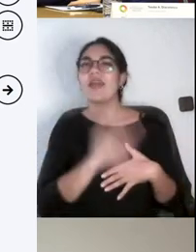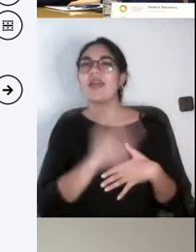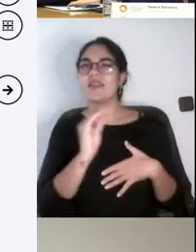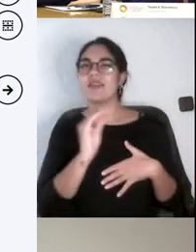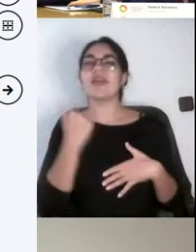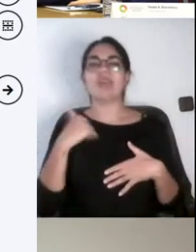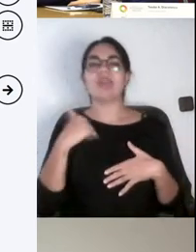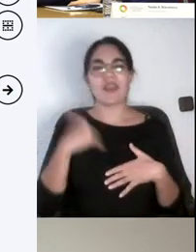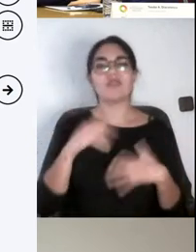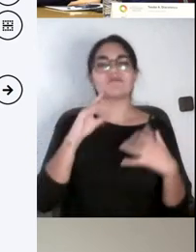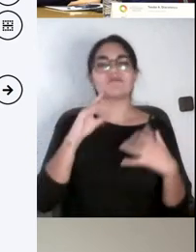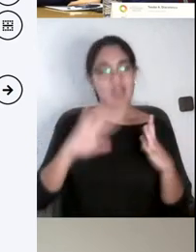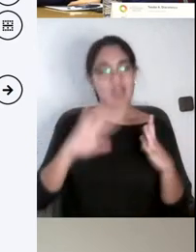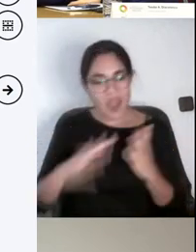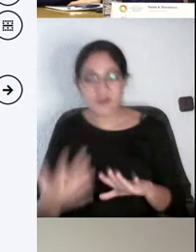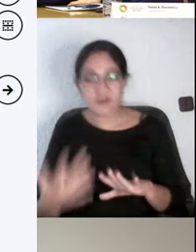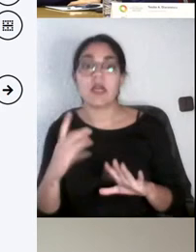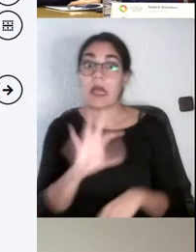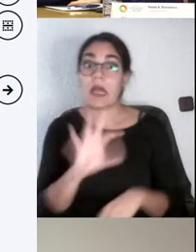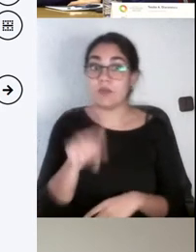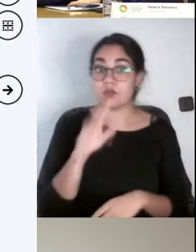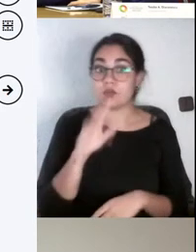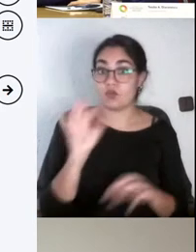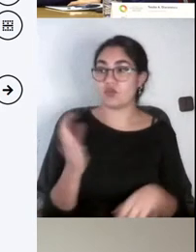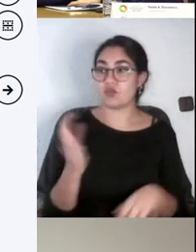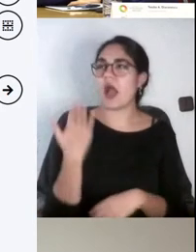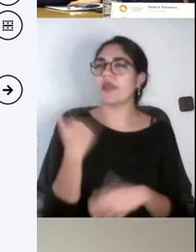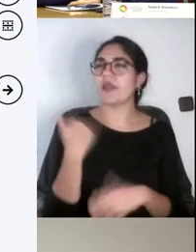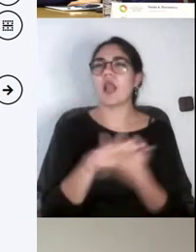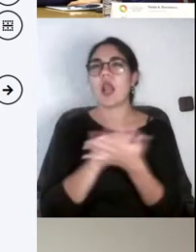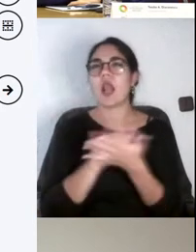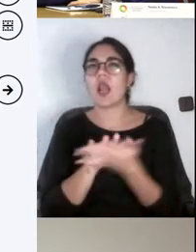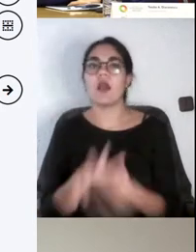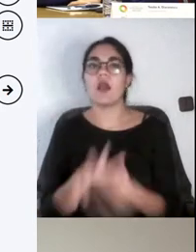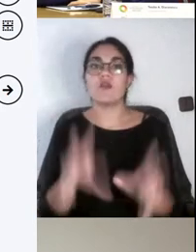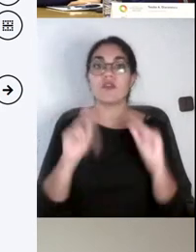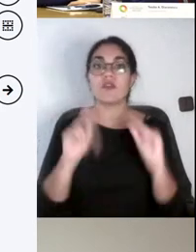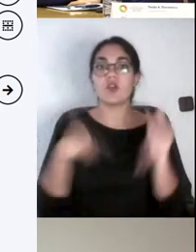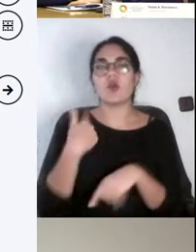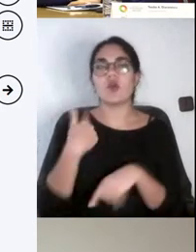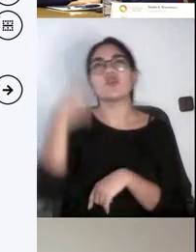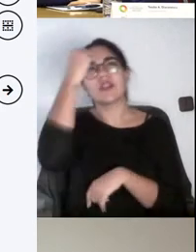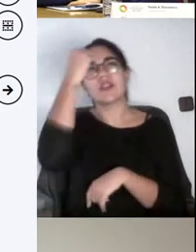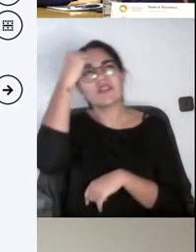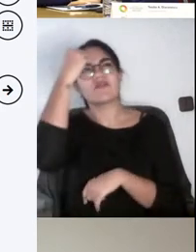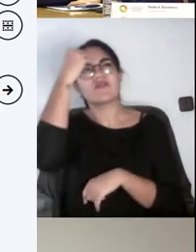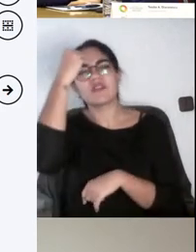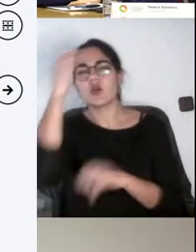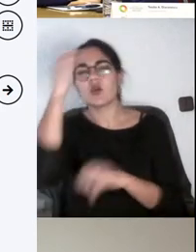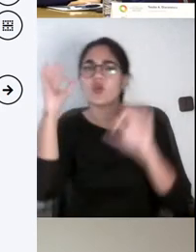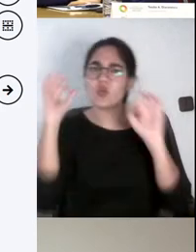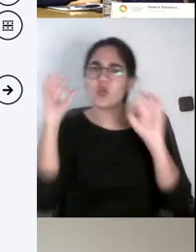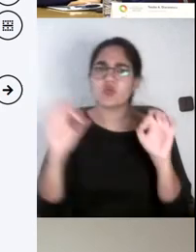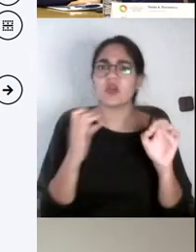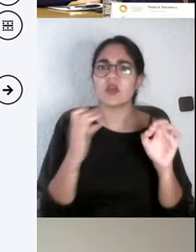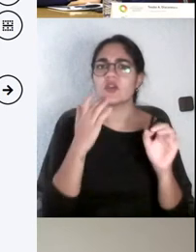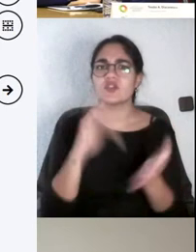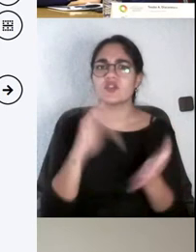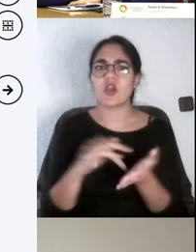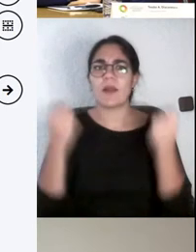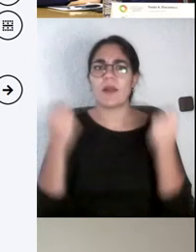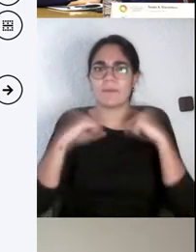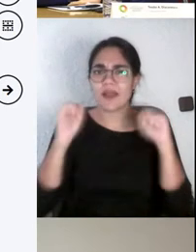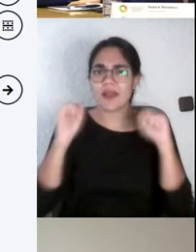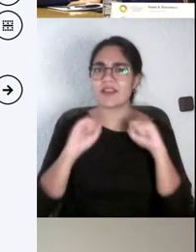me puse a reflexionar sobre ello y digo, realmente cuando haces una práctica y le acabas dedicando mucho